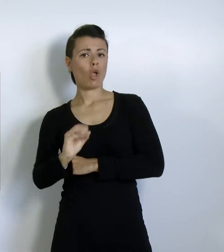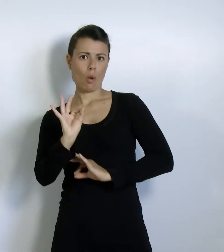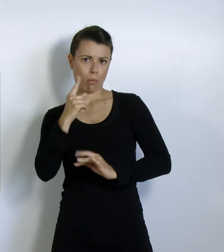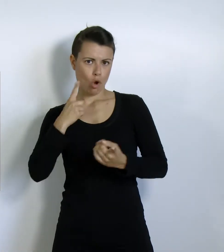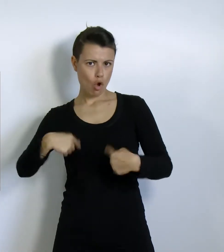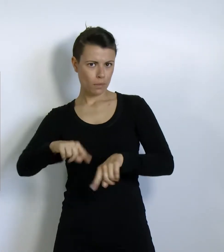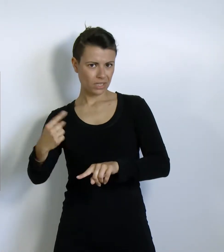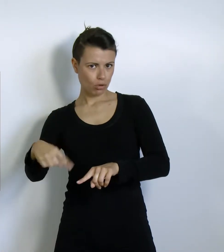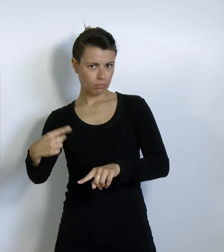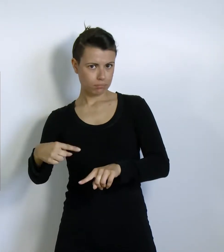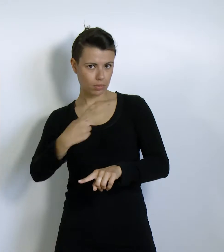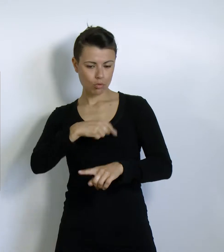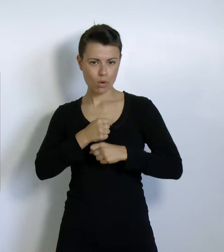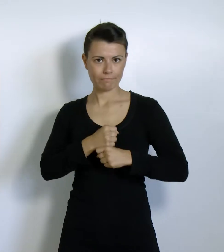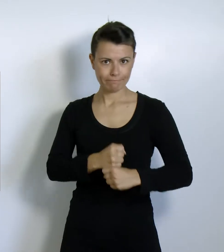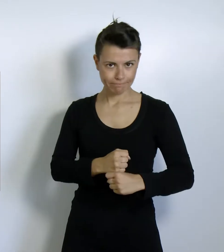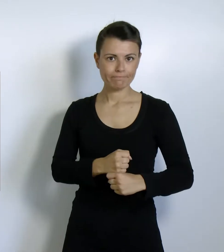che è questa commissione,